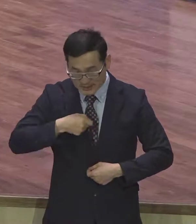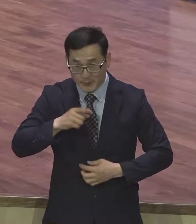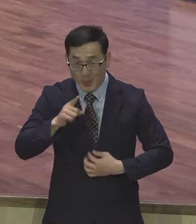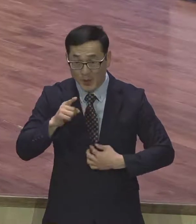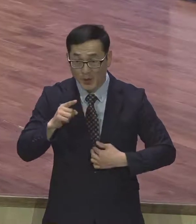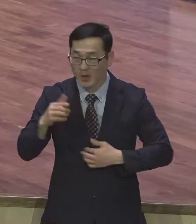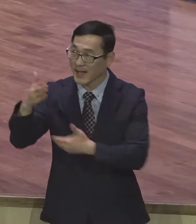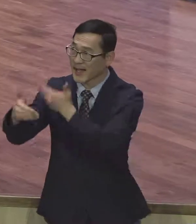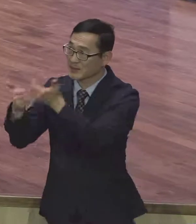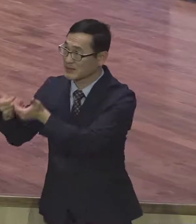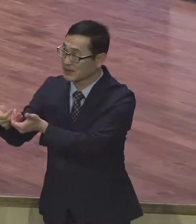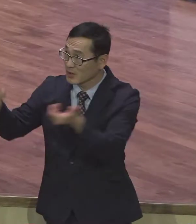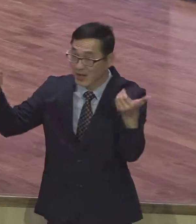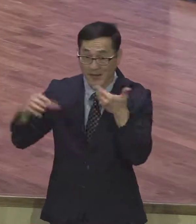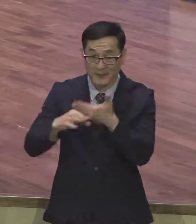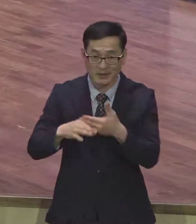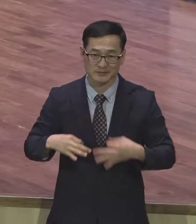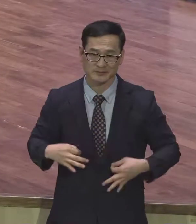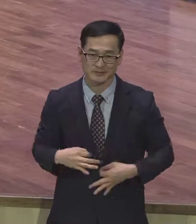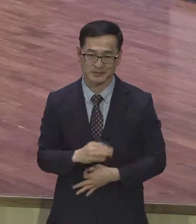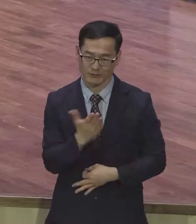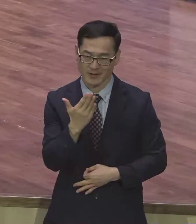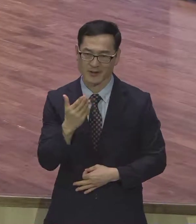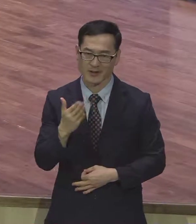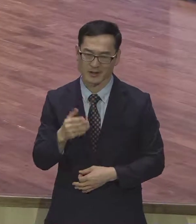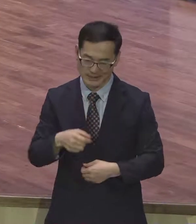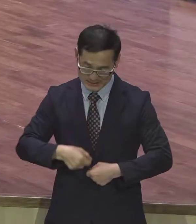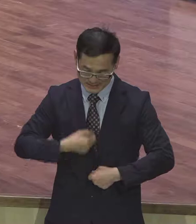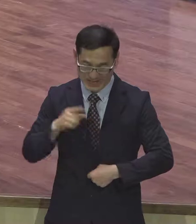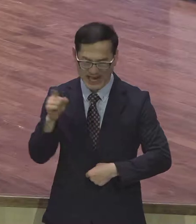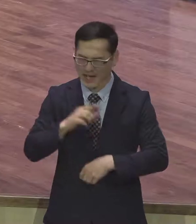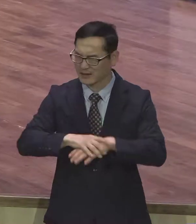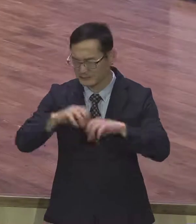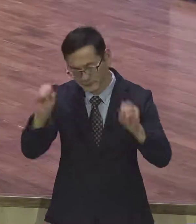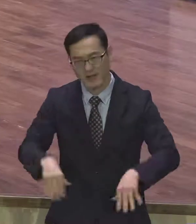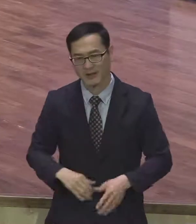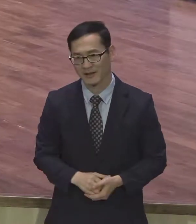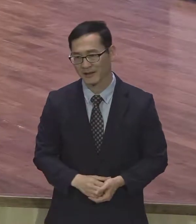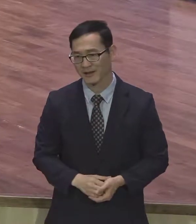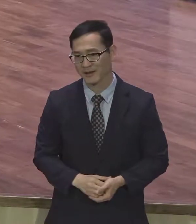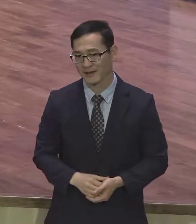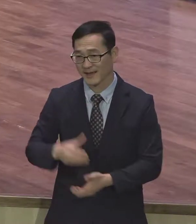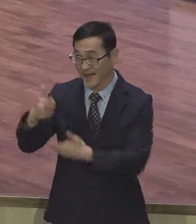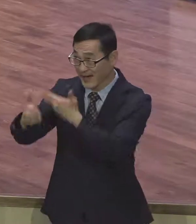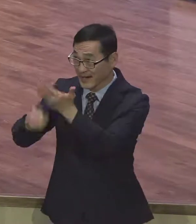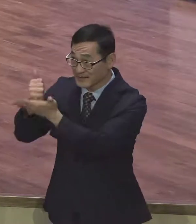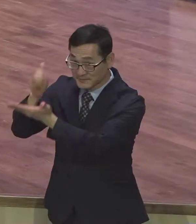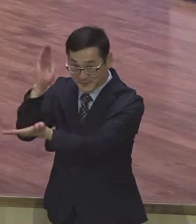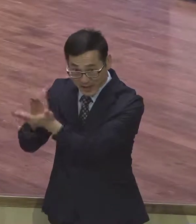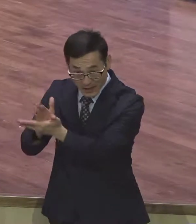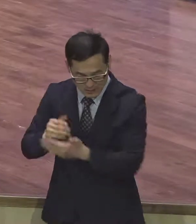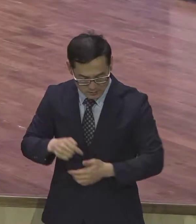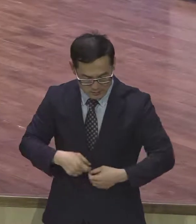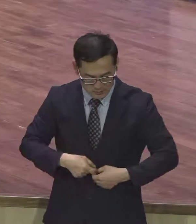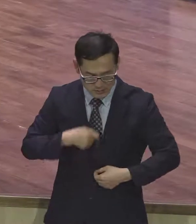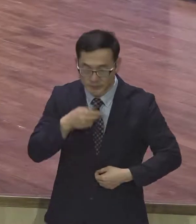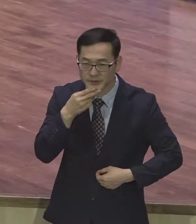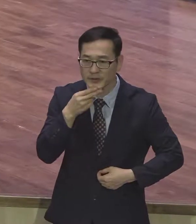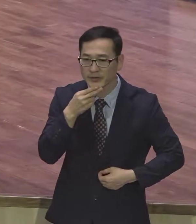떠나면 무의미합니다. 아무 의미 없어요. 하나님이 없는 그런 의의라는 것은 아무 소용없어요. 그래서